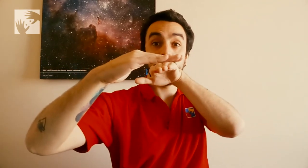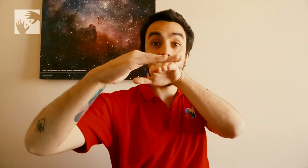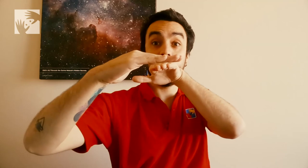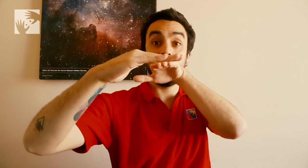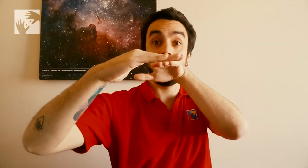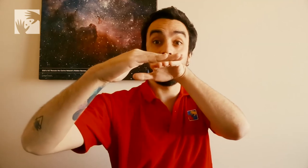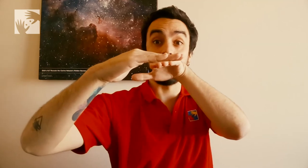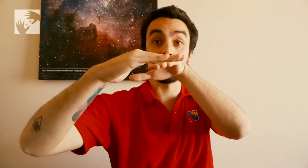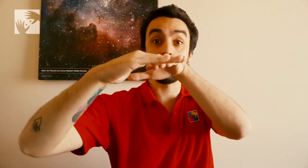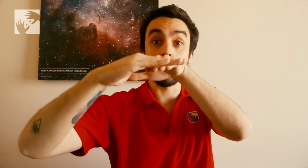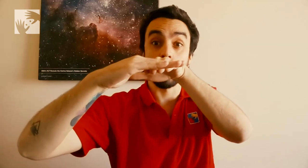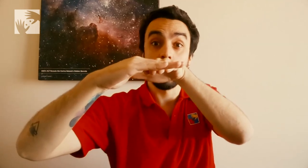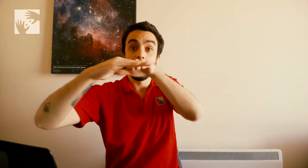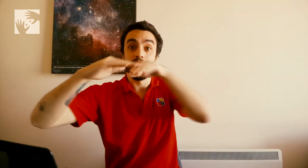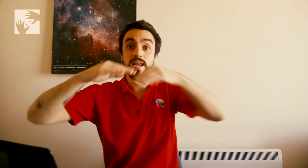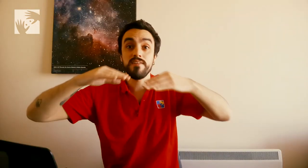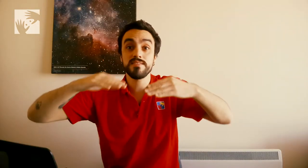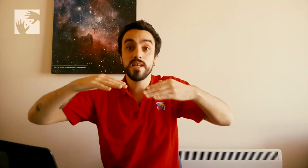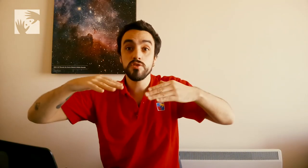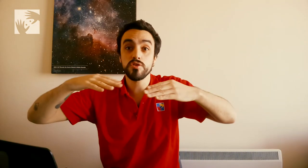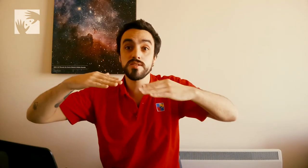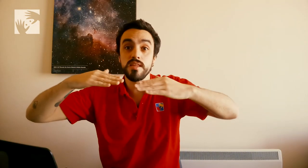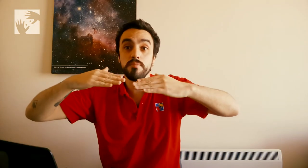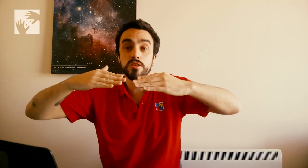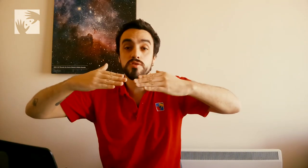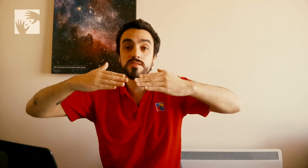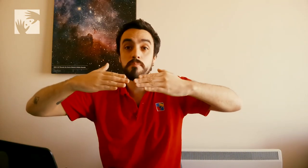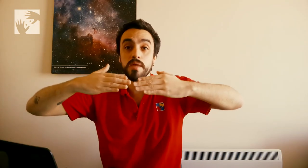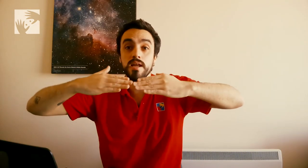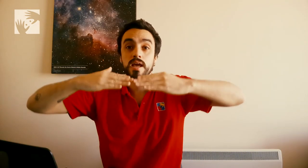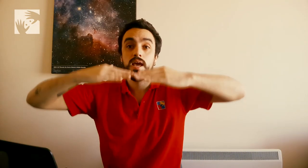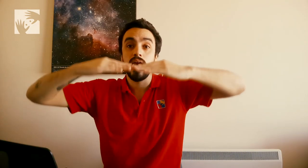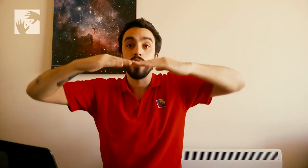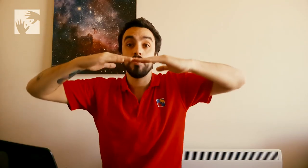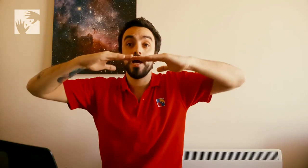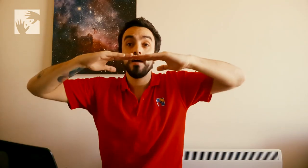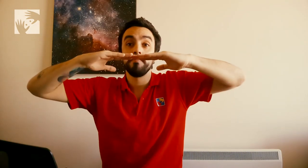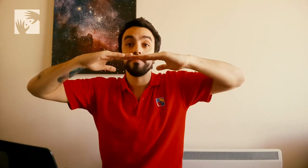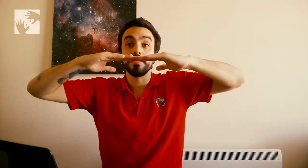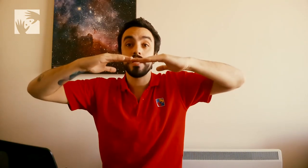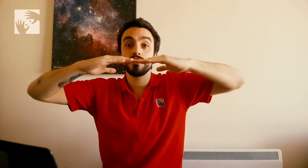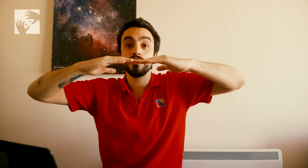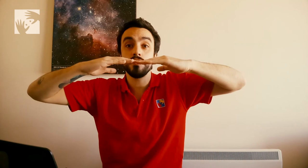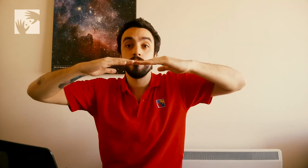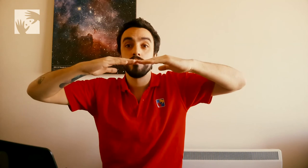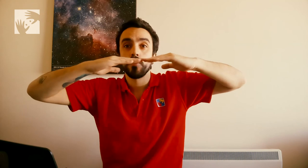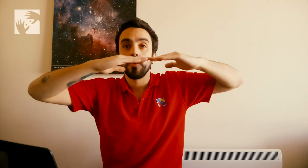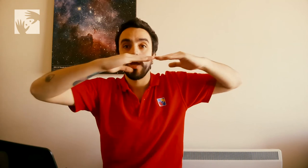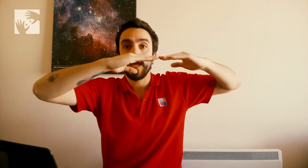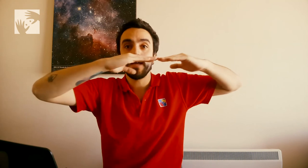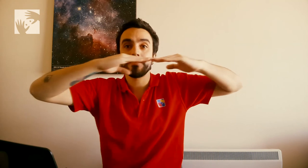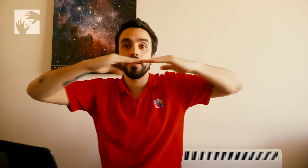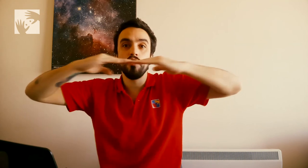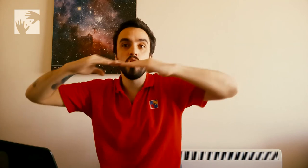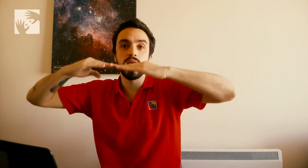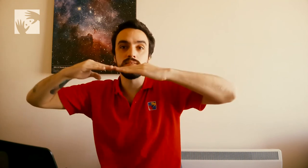viene desde el sur, levantando estos sedimentos también en una dirección este-oeste.